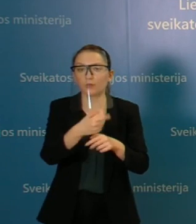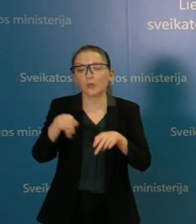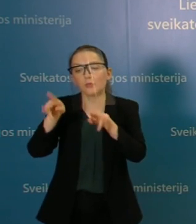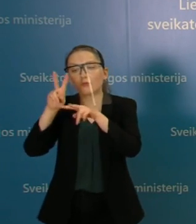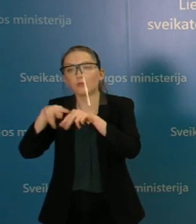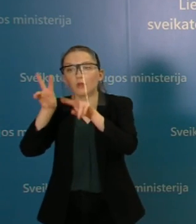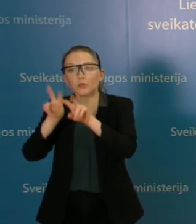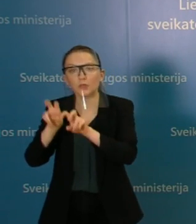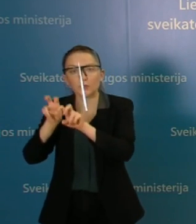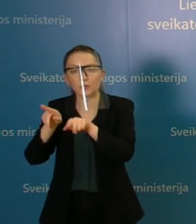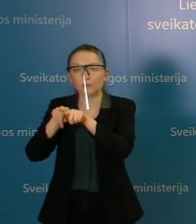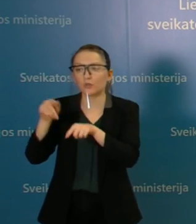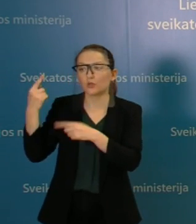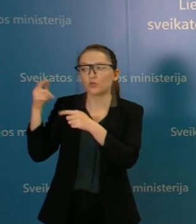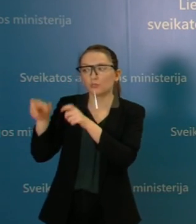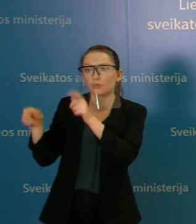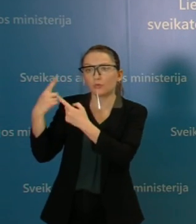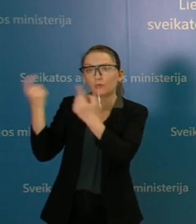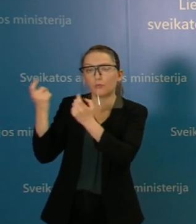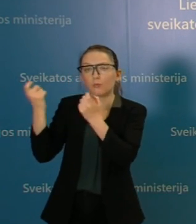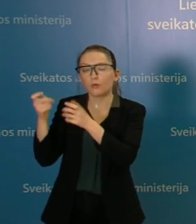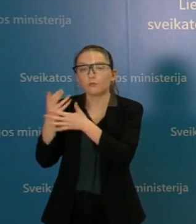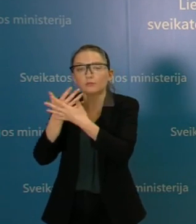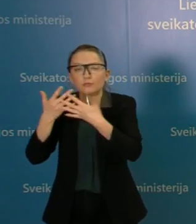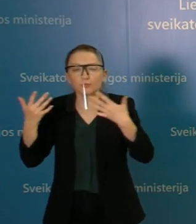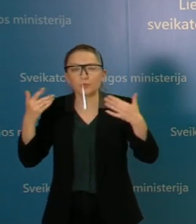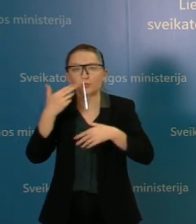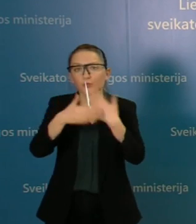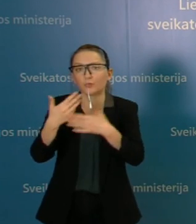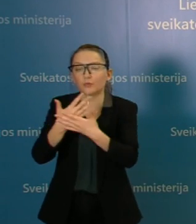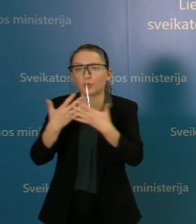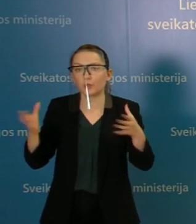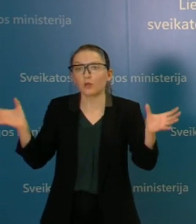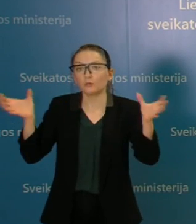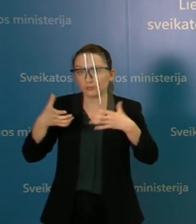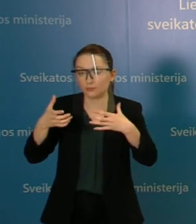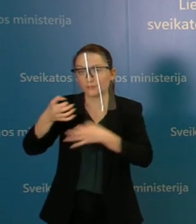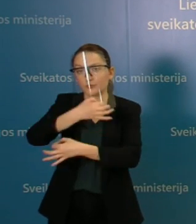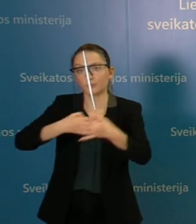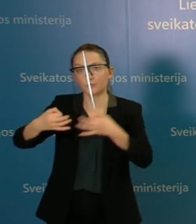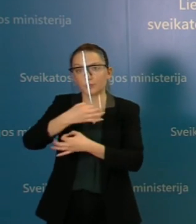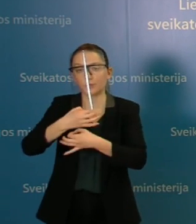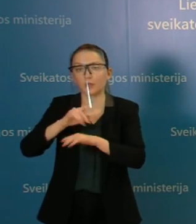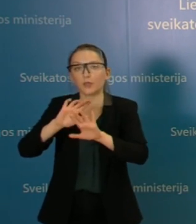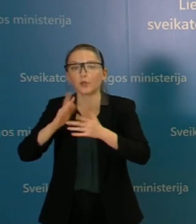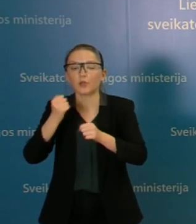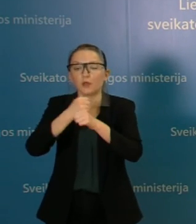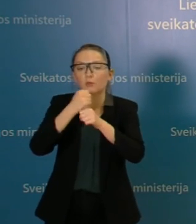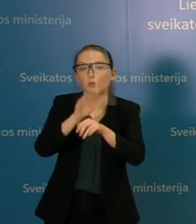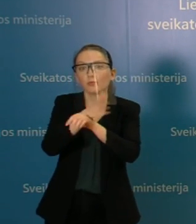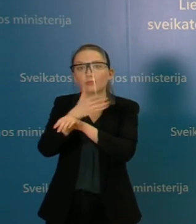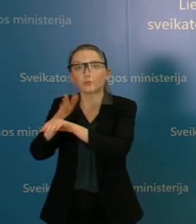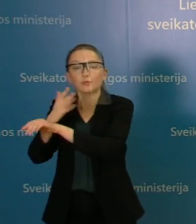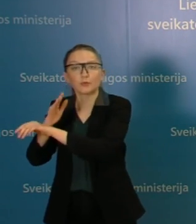tyrimais, tiek su gyventoju informavimu, tiek su kitais procesais. Yra sutarta dėl kai kurių darbų, kurie,